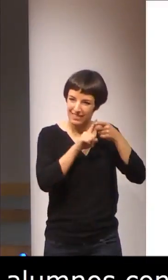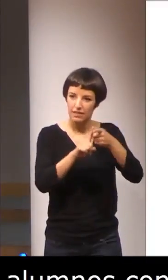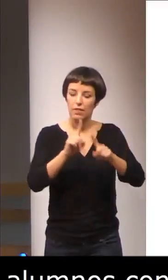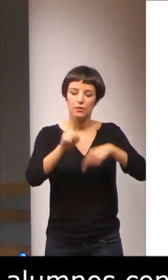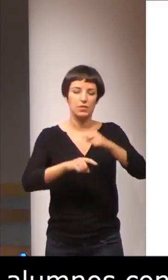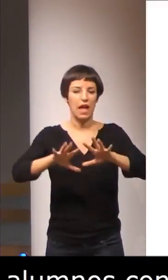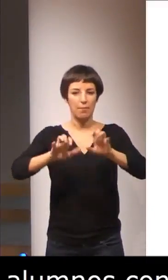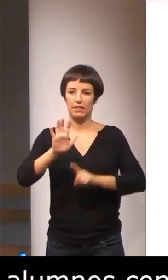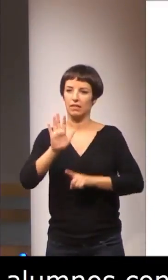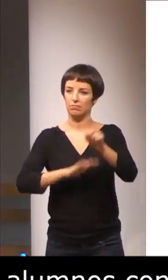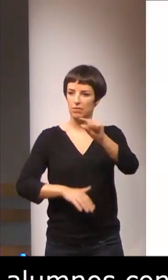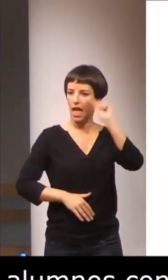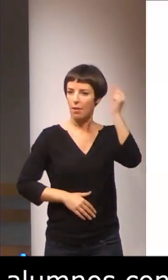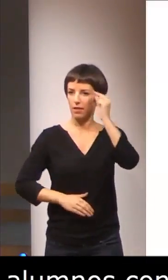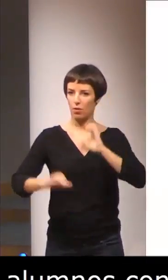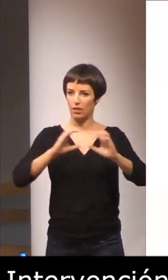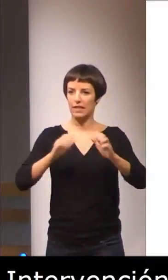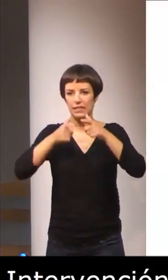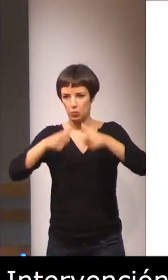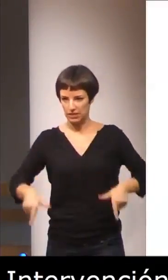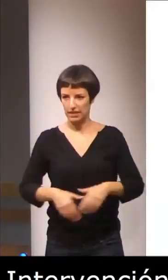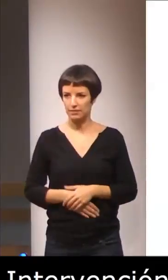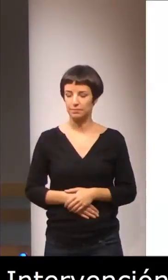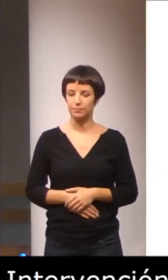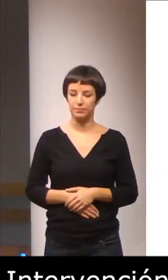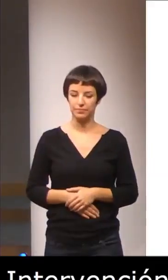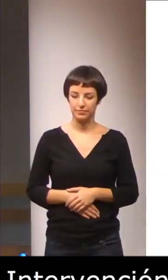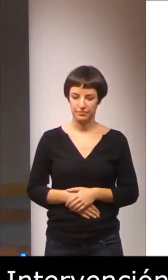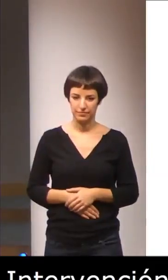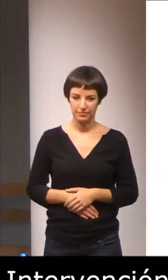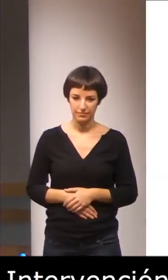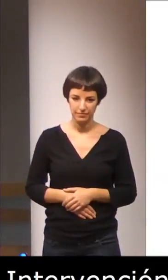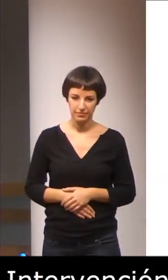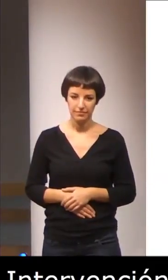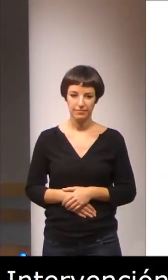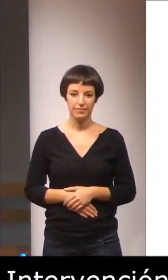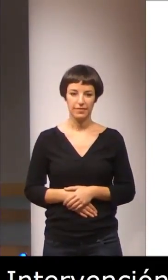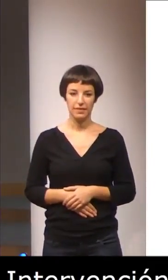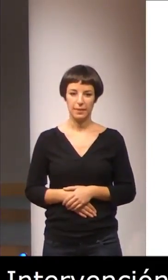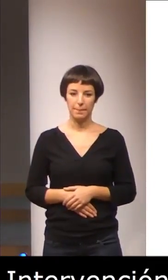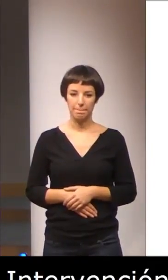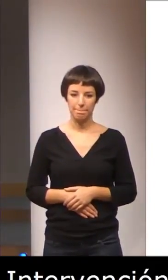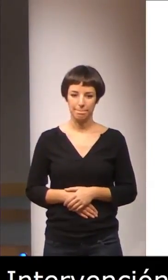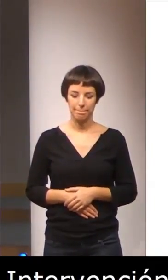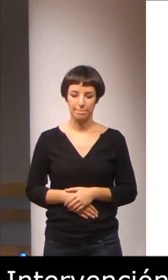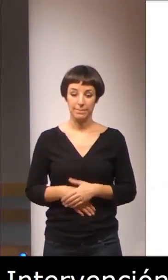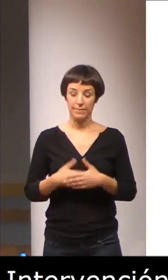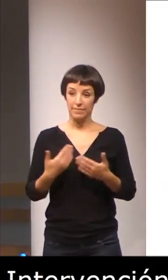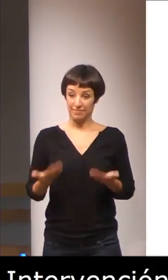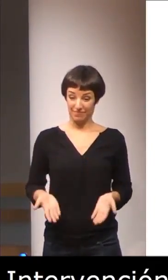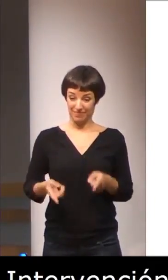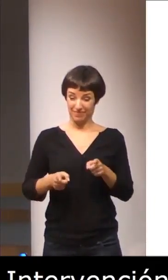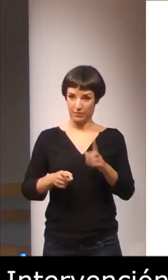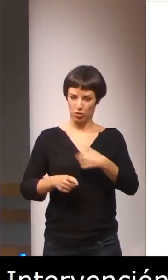aprendizaje de habilidades comunicativas y lingüísticas. En este caso nos centramos en el alumnado